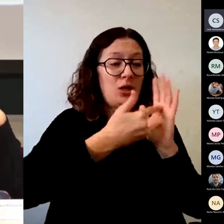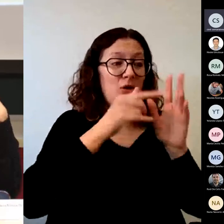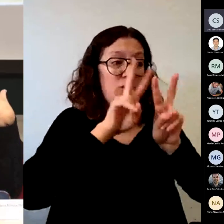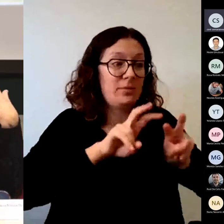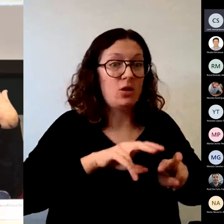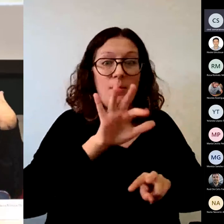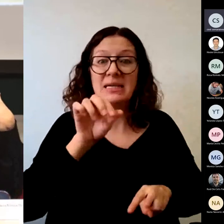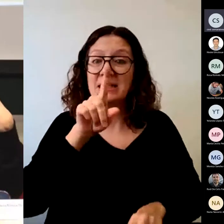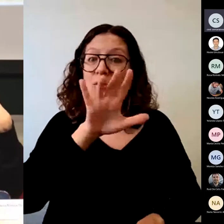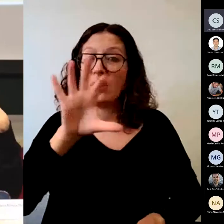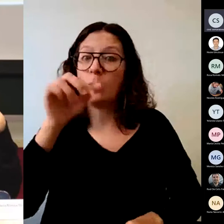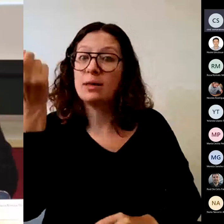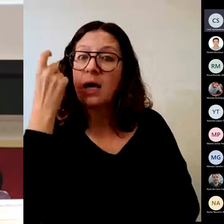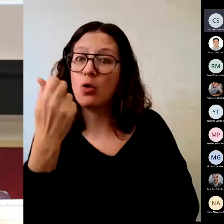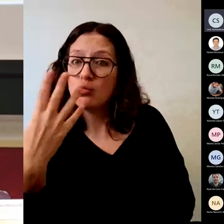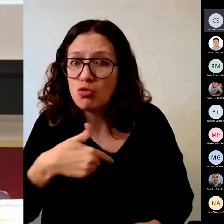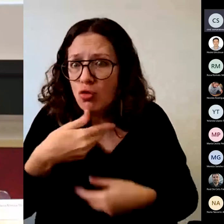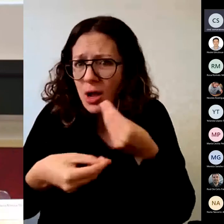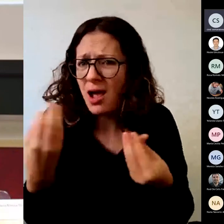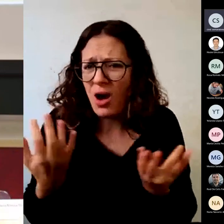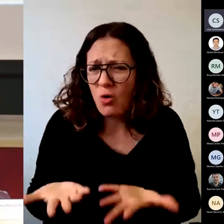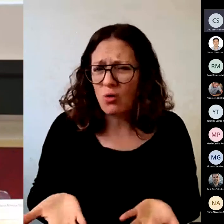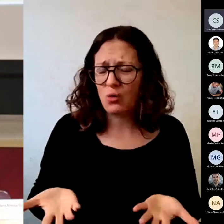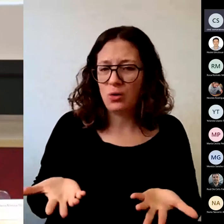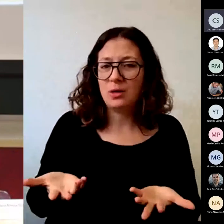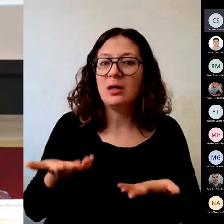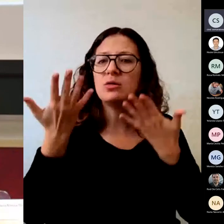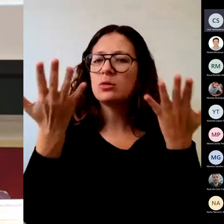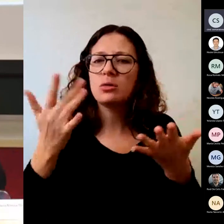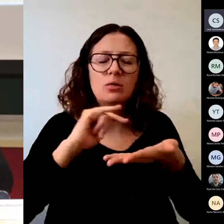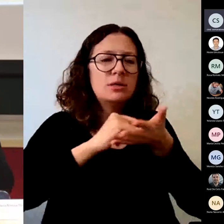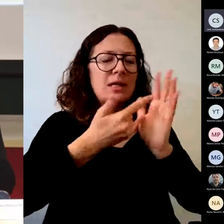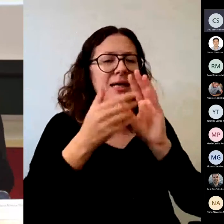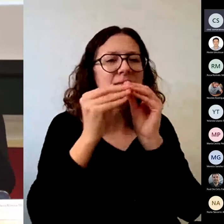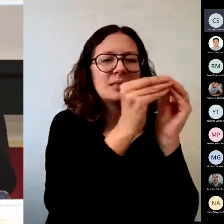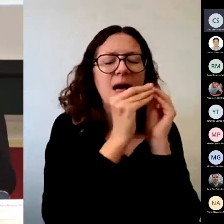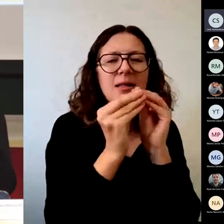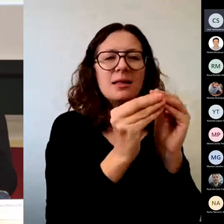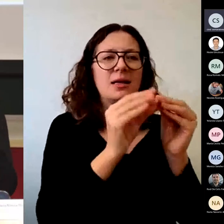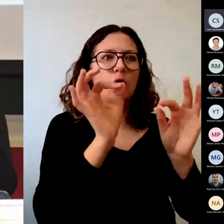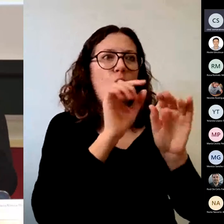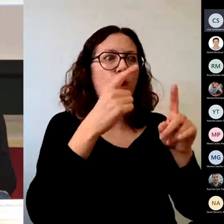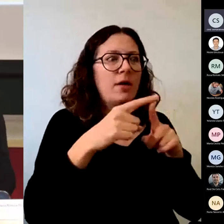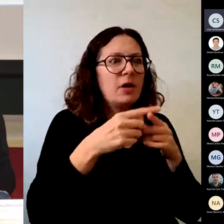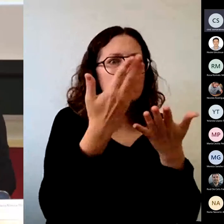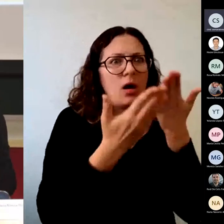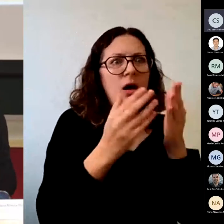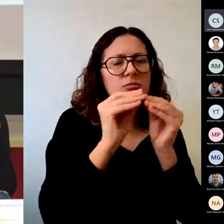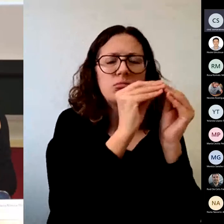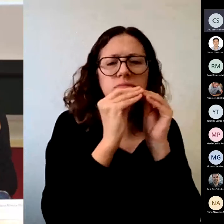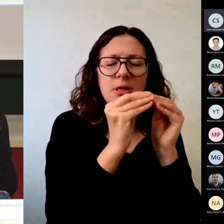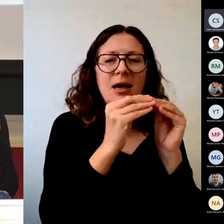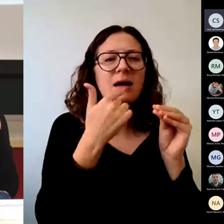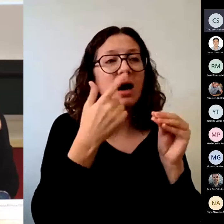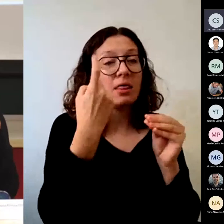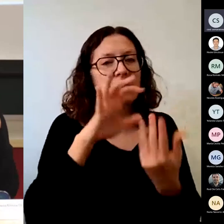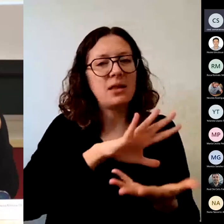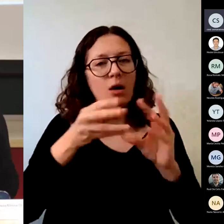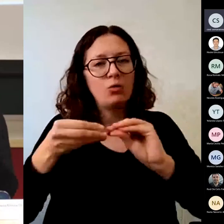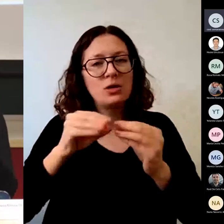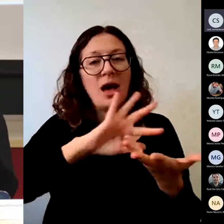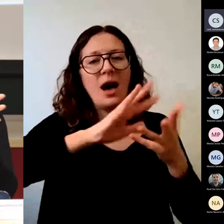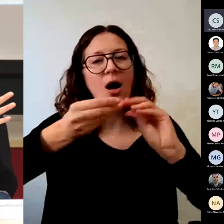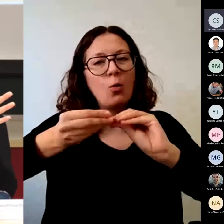todos los estándares técnicos psicométricos evaluativos tenemos que ajustarlos tenemos que ajustarlos al concepto de